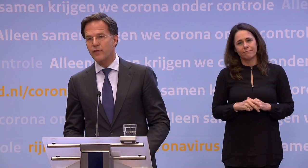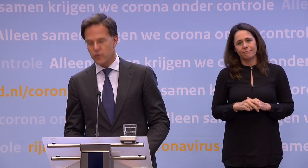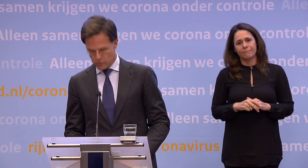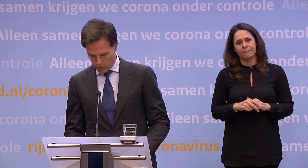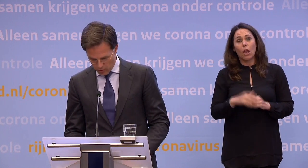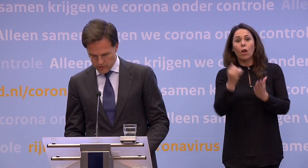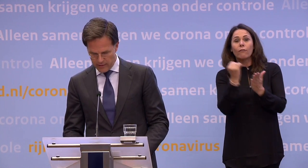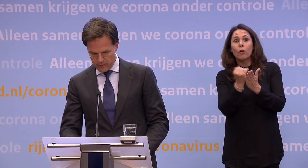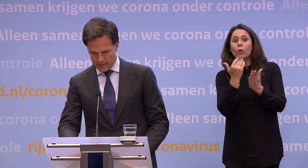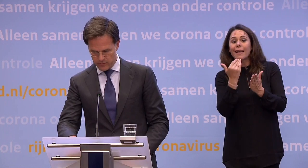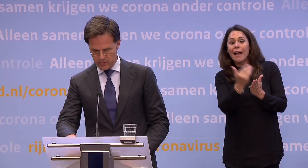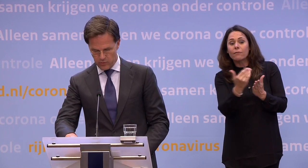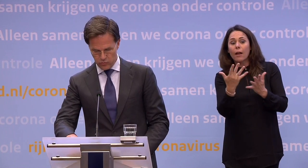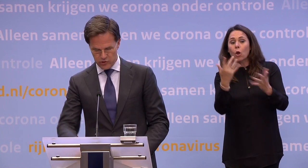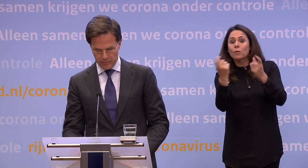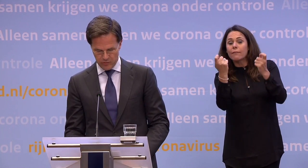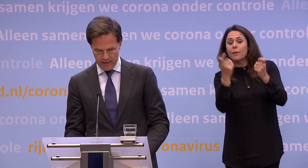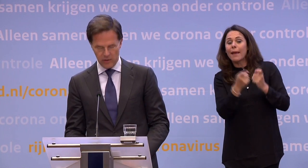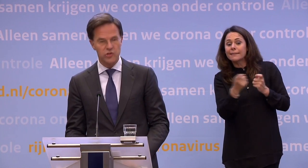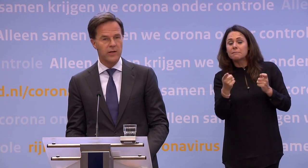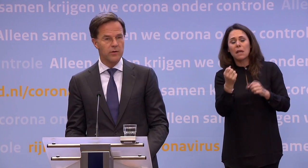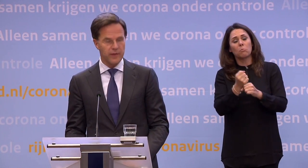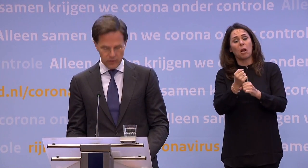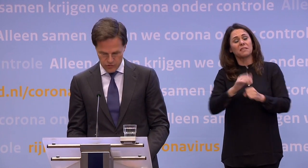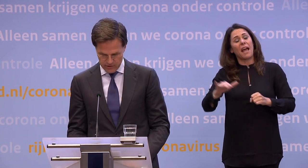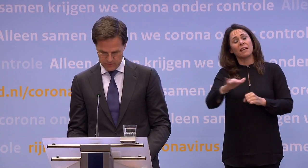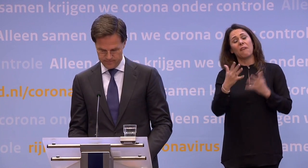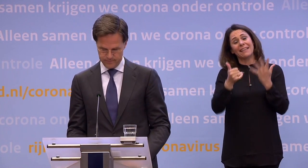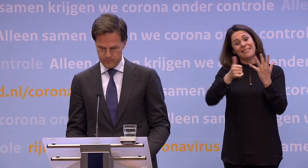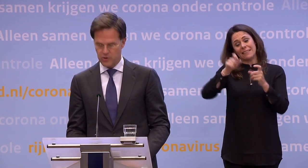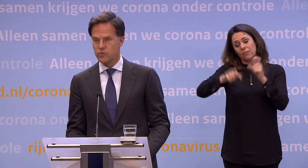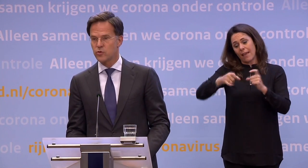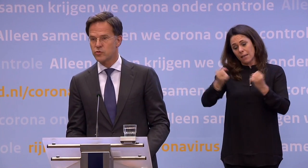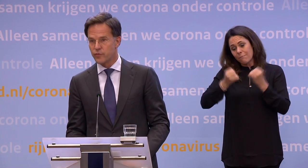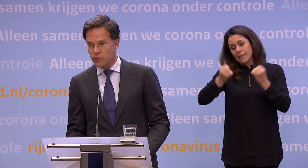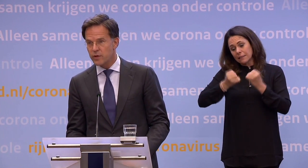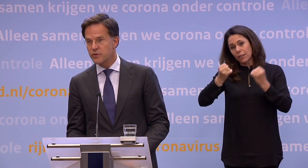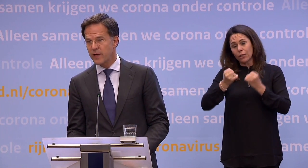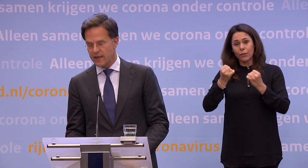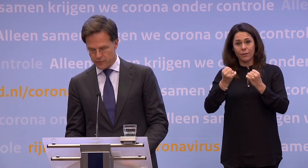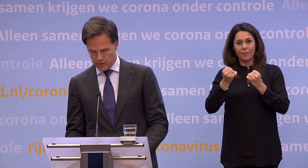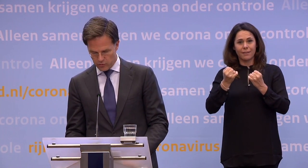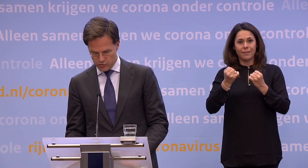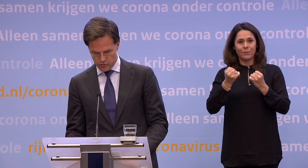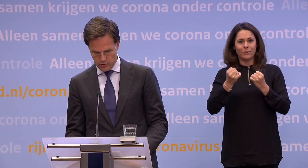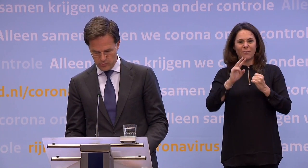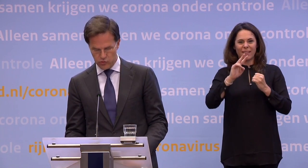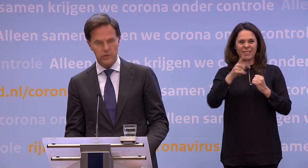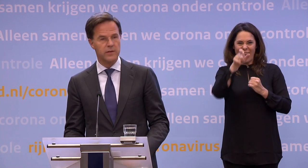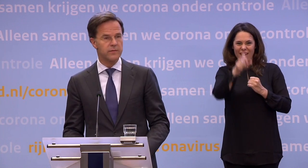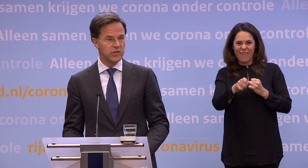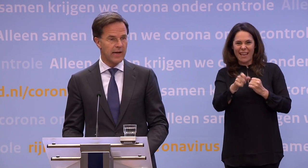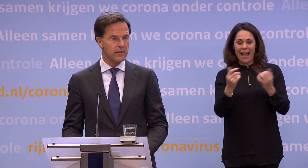vergunningaanvraag voor een groter evenement kost in de praktijk al snel een week of zes. Dus voor de tweede helft van augustus